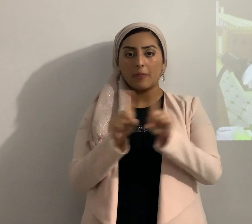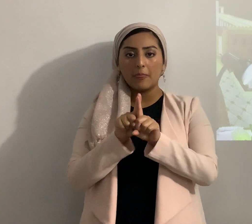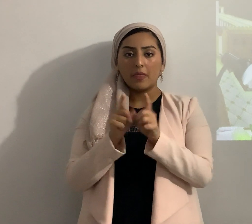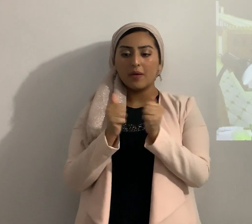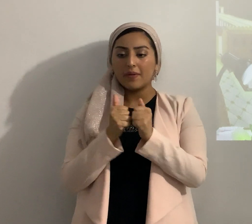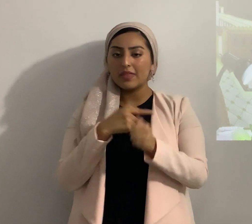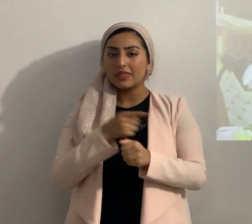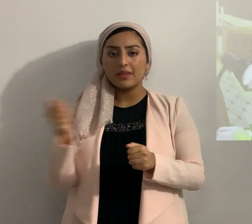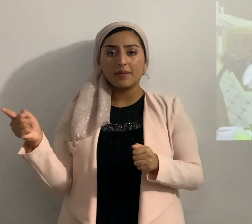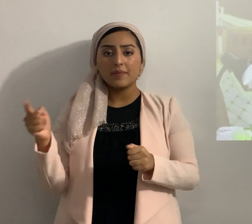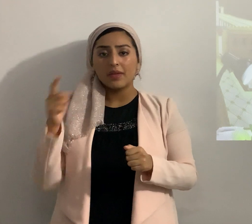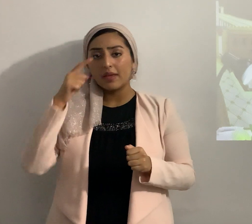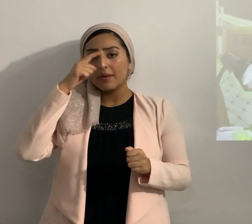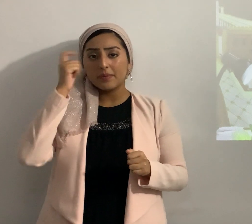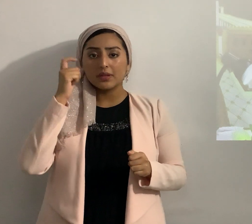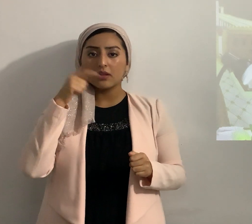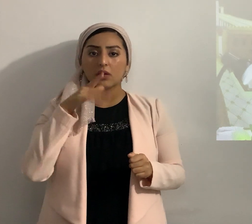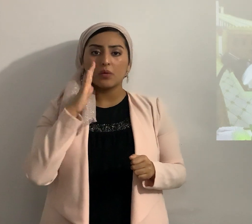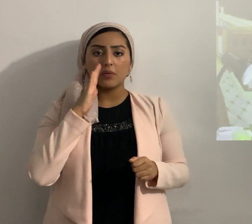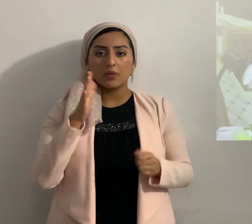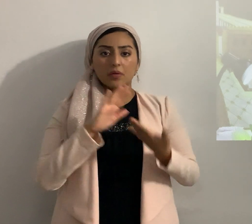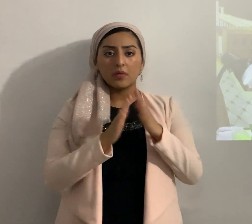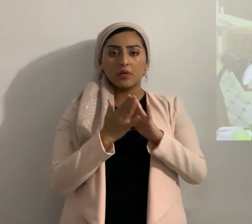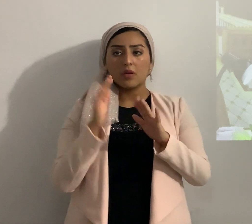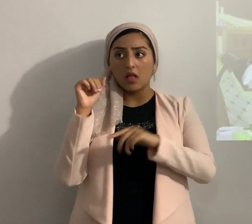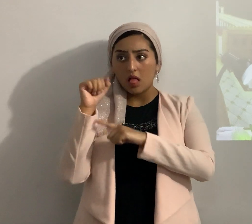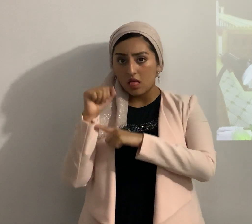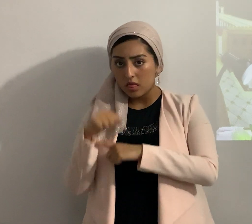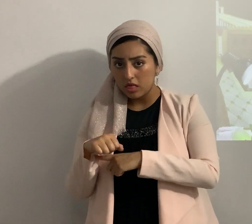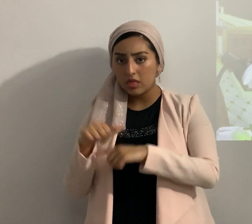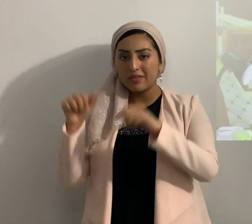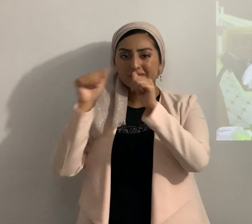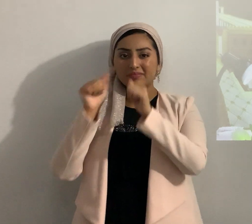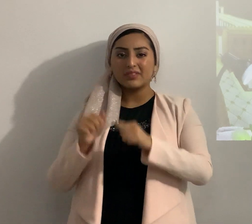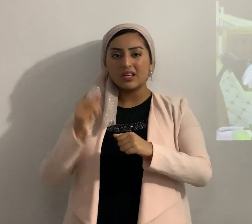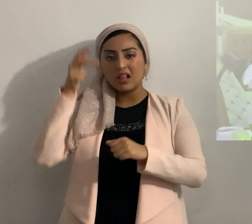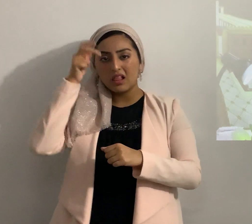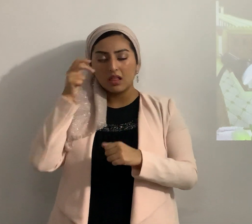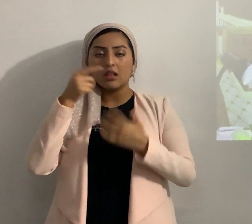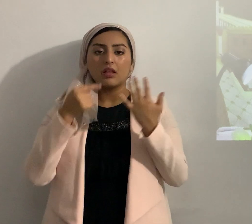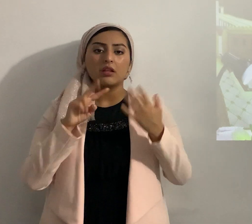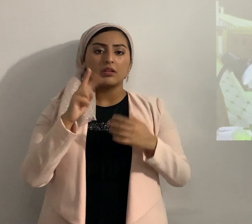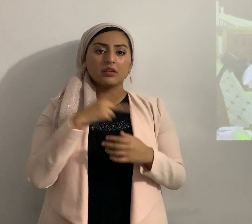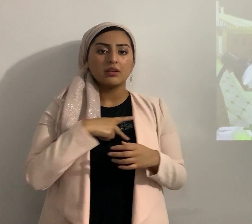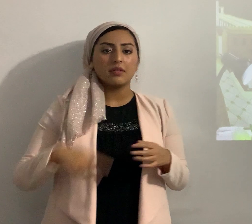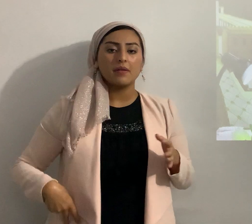porque vas a acabar adorando sus ídolos sus demonios Segunda de Reyes 23.11